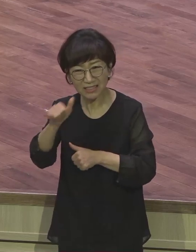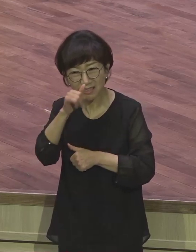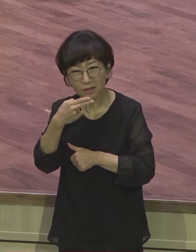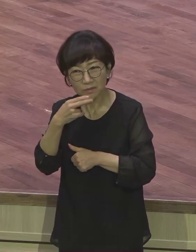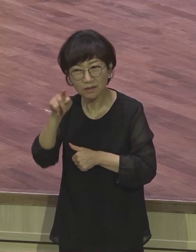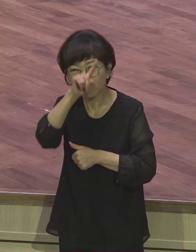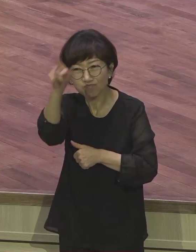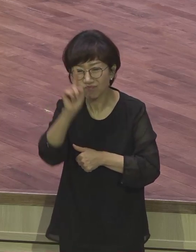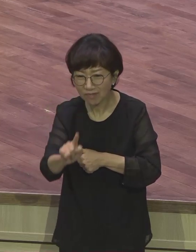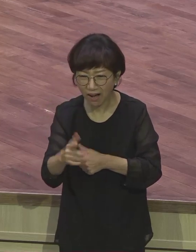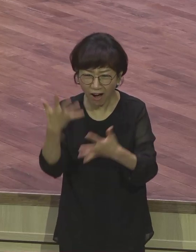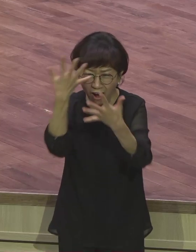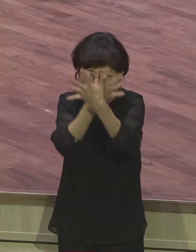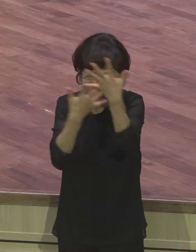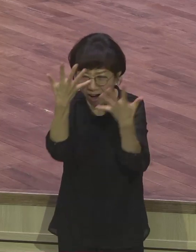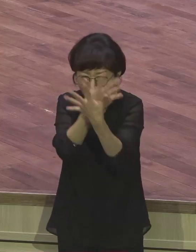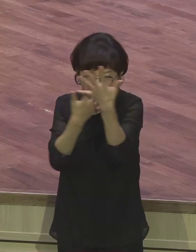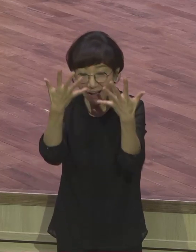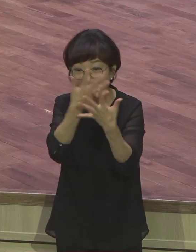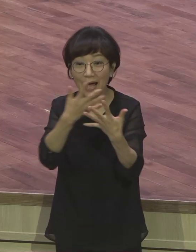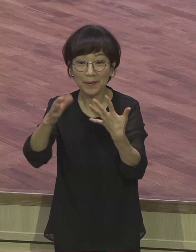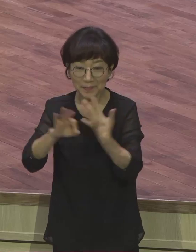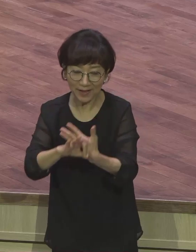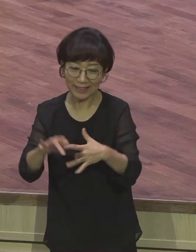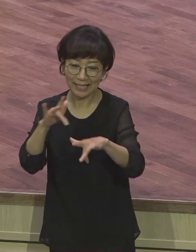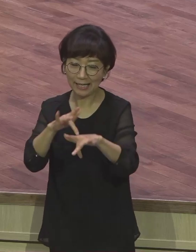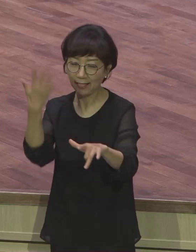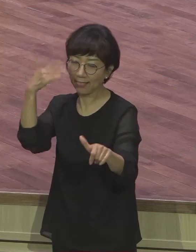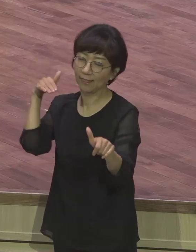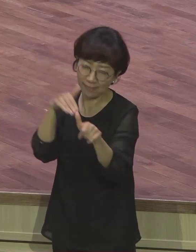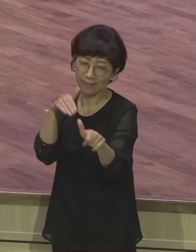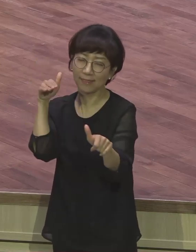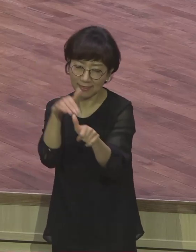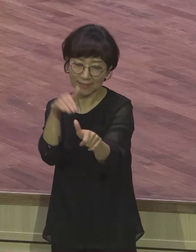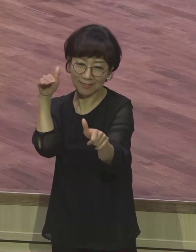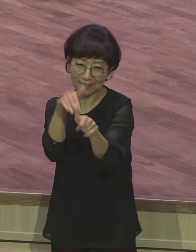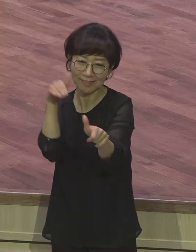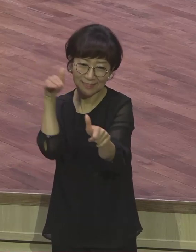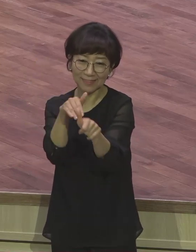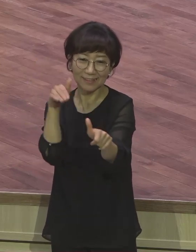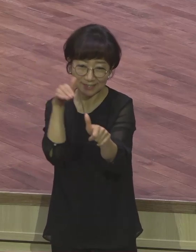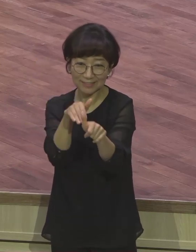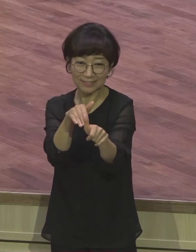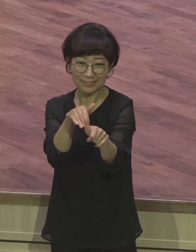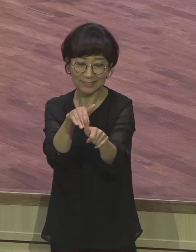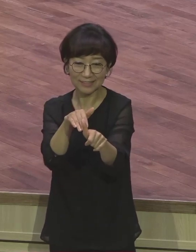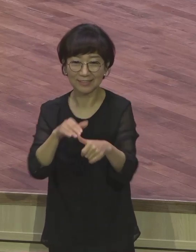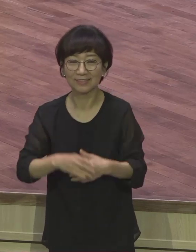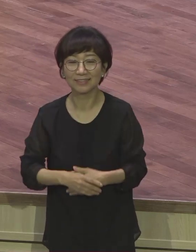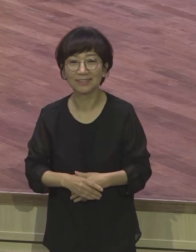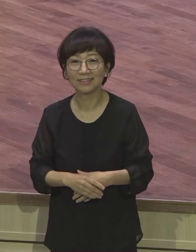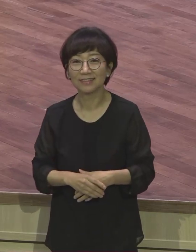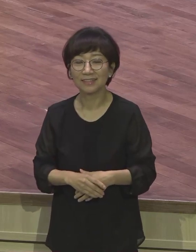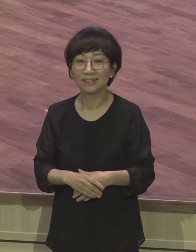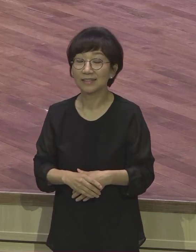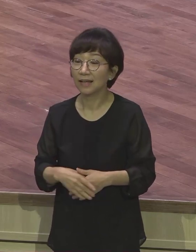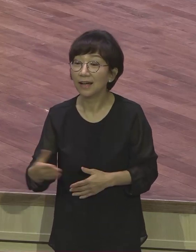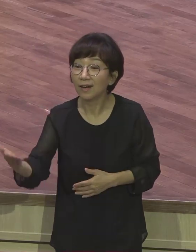확신이 없으니 사단이 계속 건드리는 겁니다. 여러분 오늘부터 다섯 가지